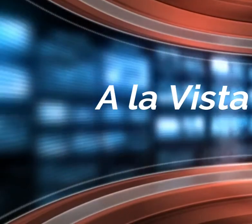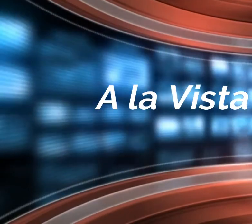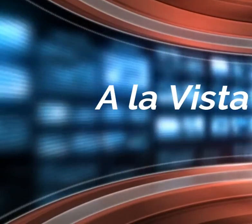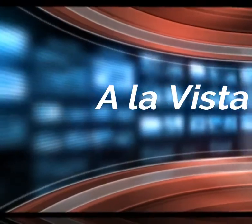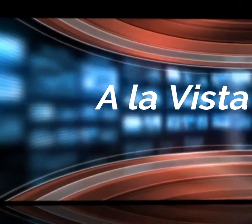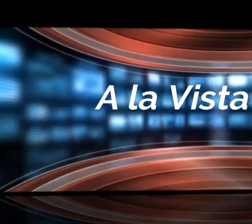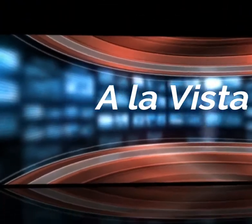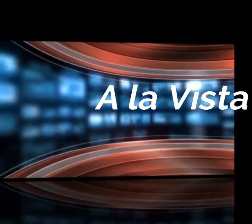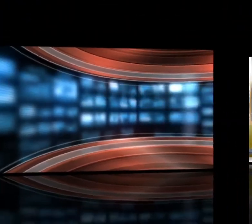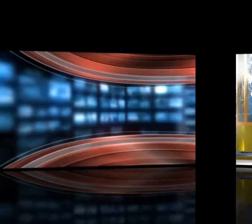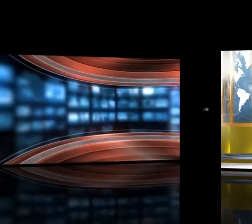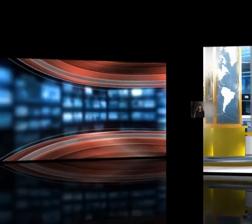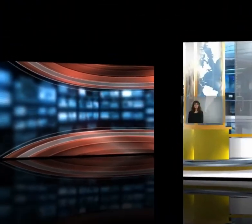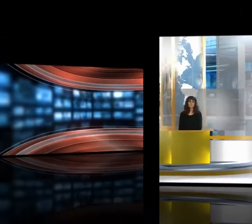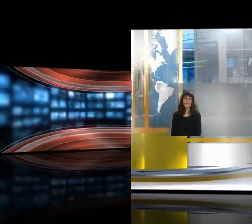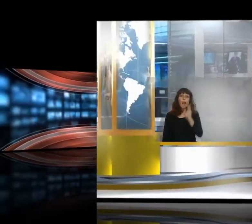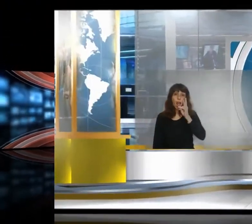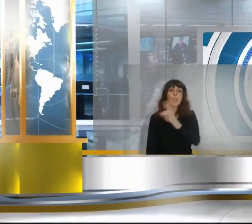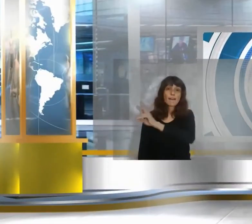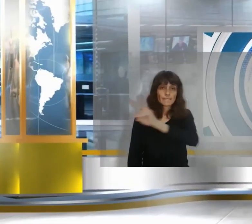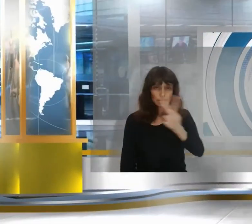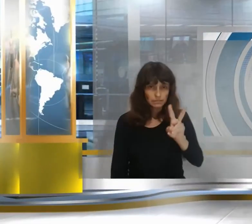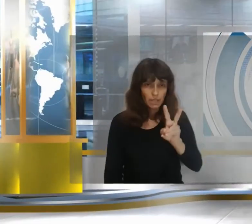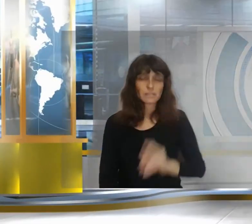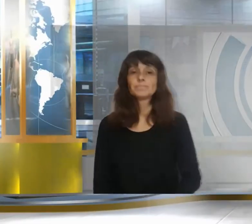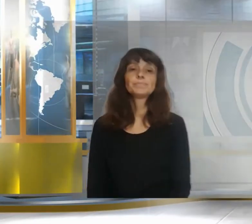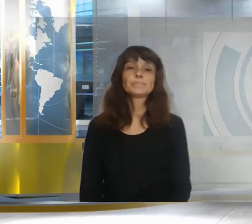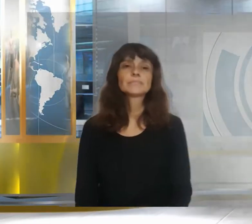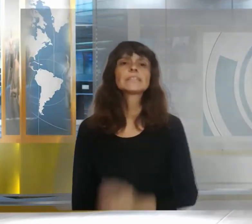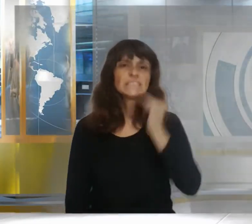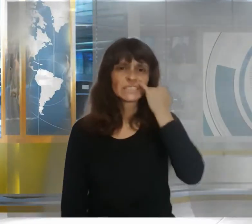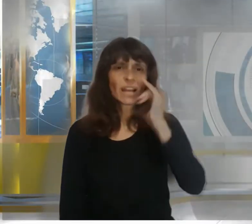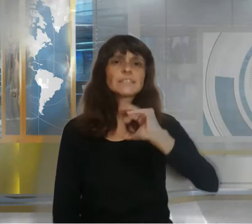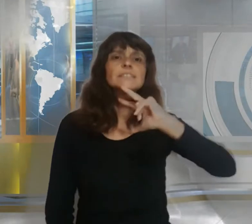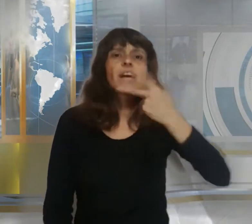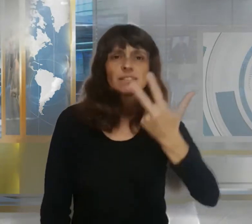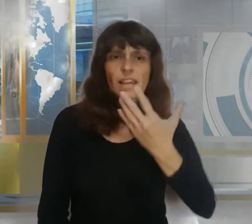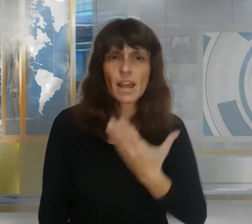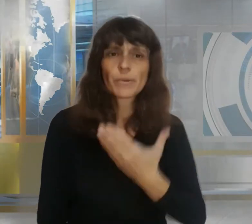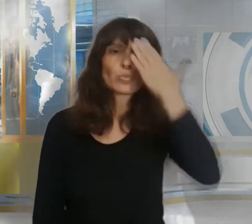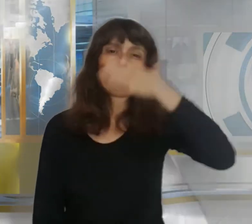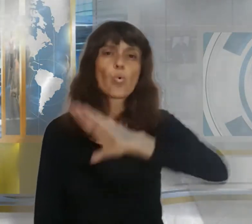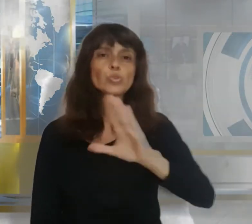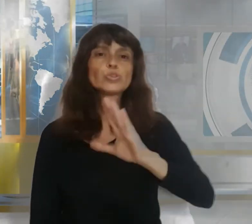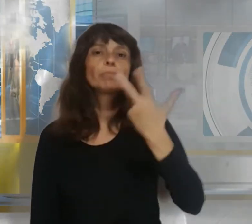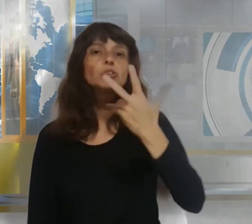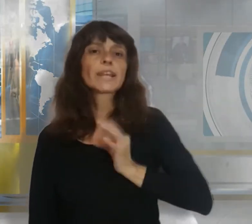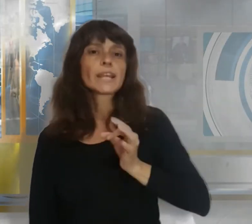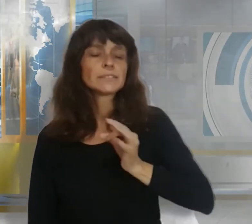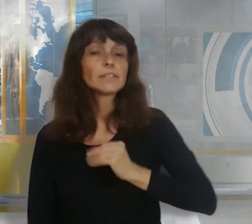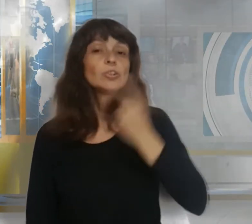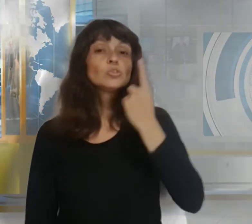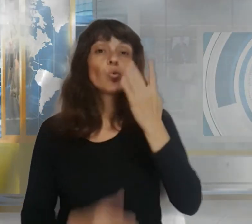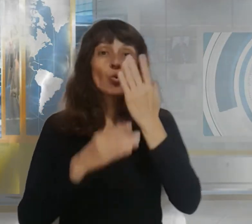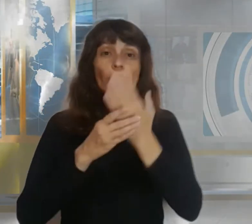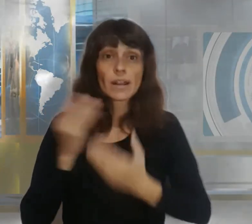a la vista por tercera vez en los últimos tres años un error posibilitó que miles de chats